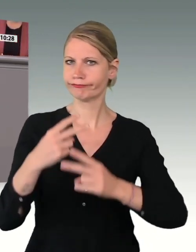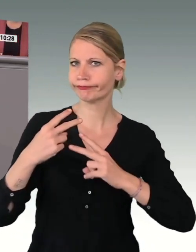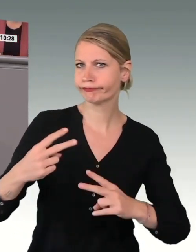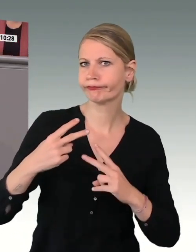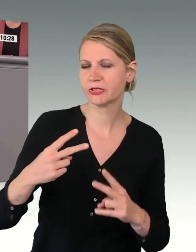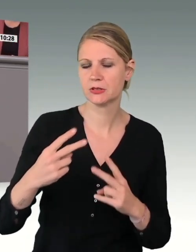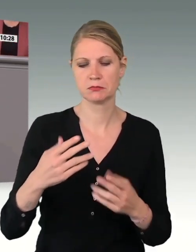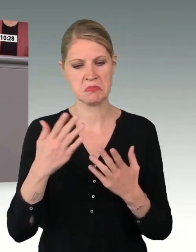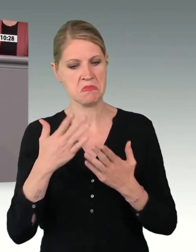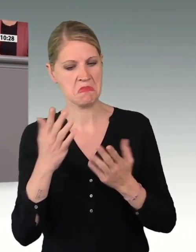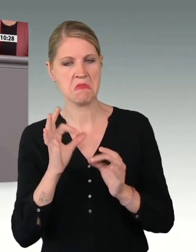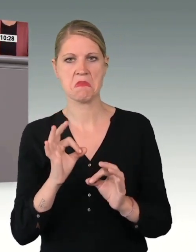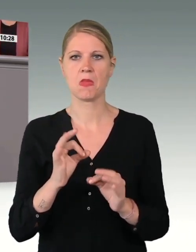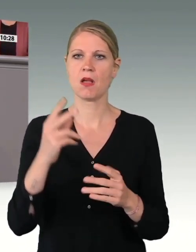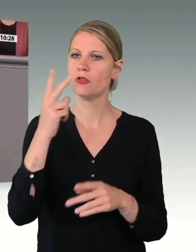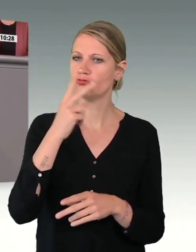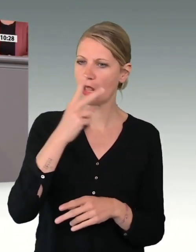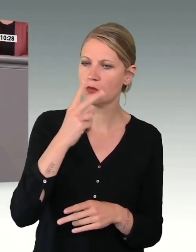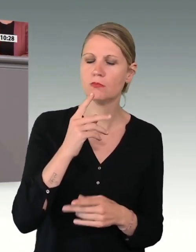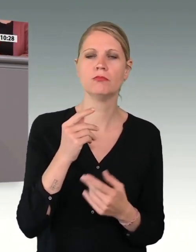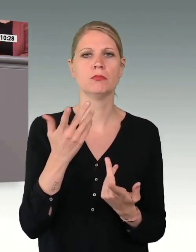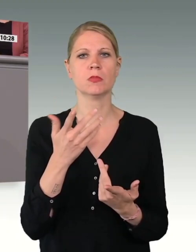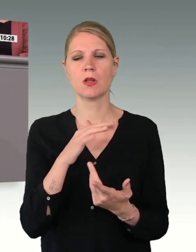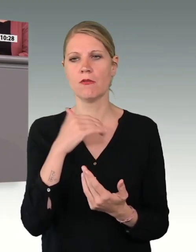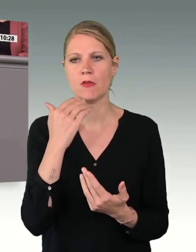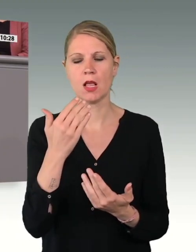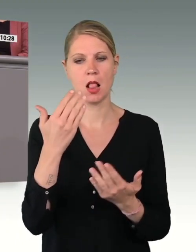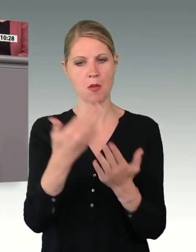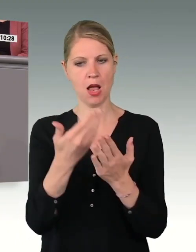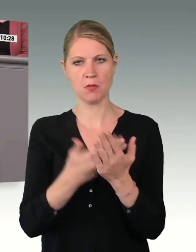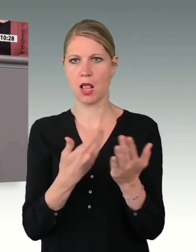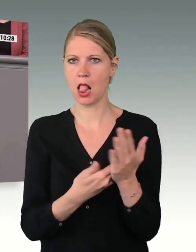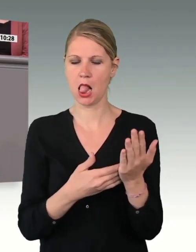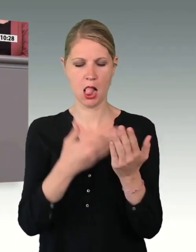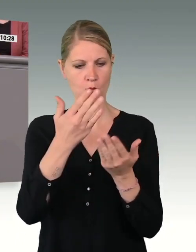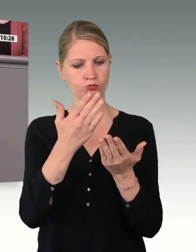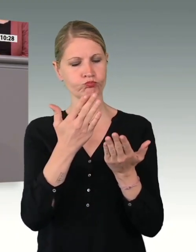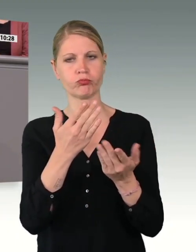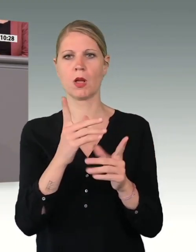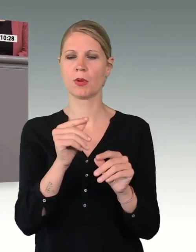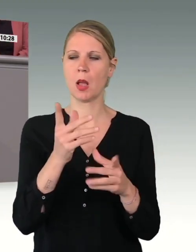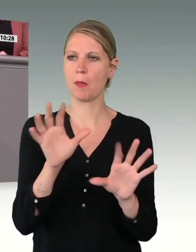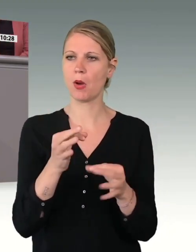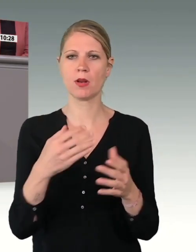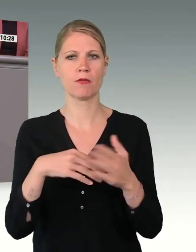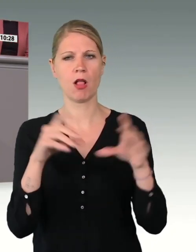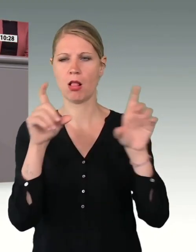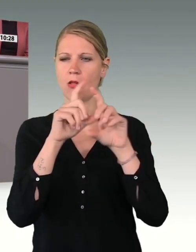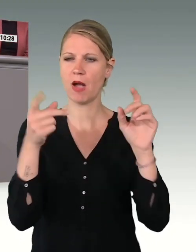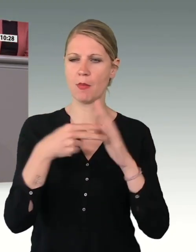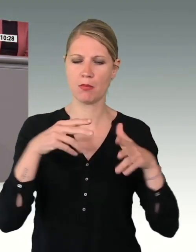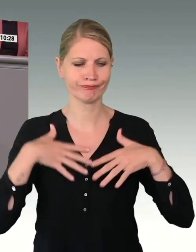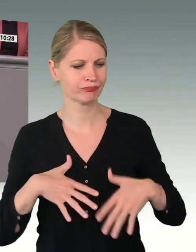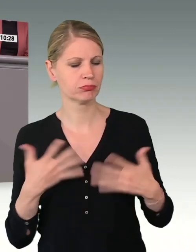Verständlich und mit vielen anschaulichen Beispielen muss man kein Fachpolitiker sein, um in die großen und kleinen